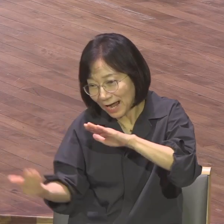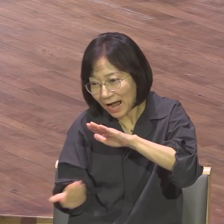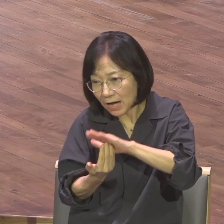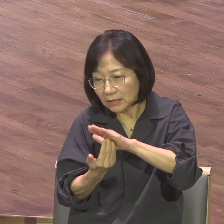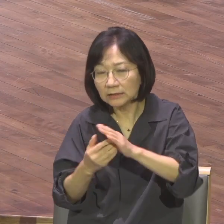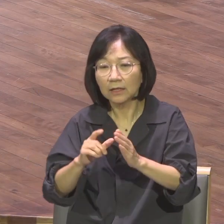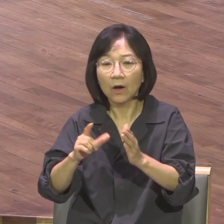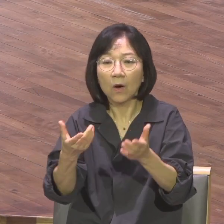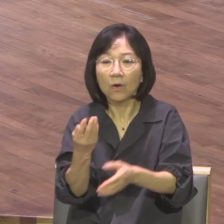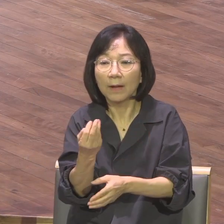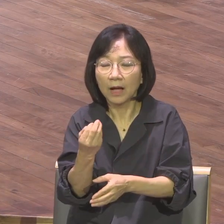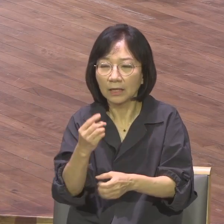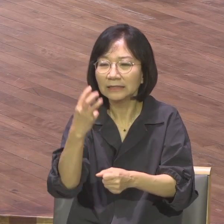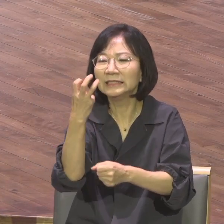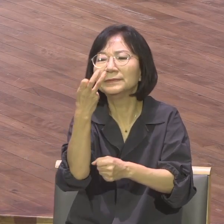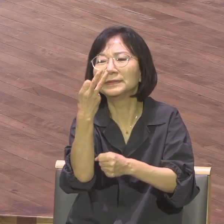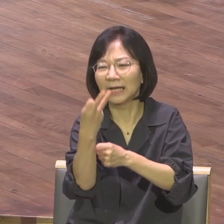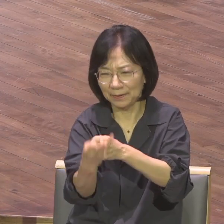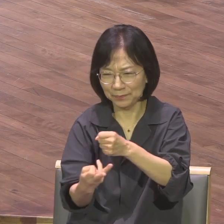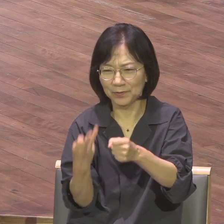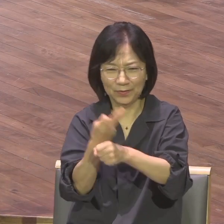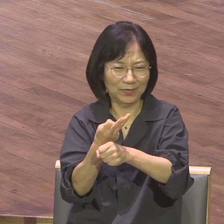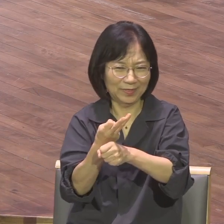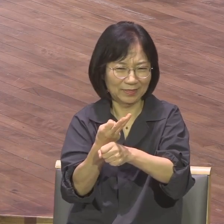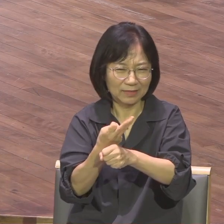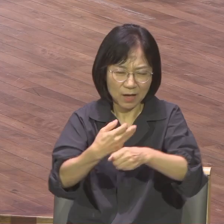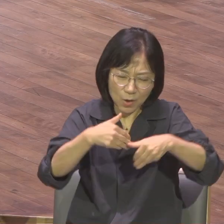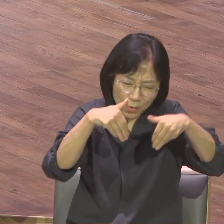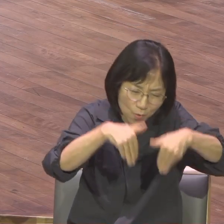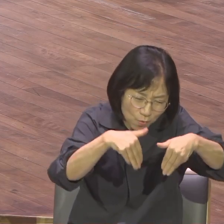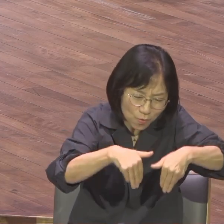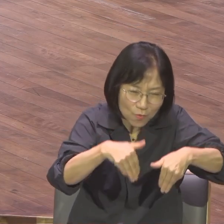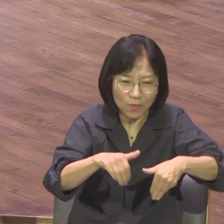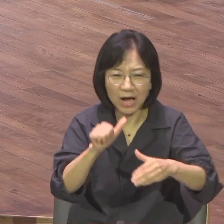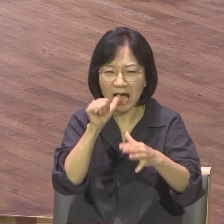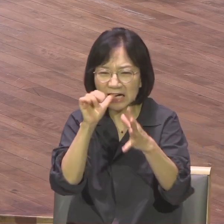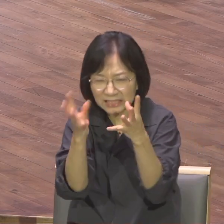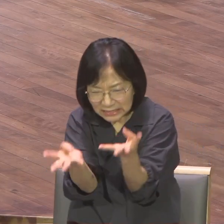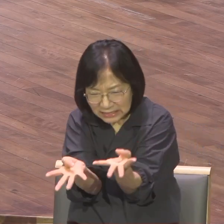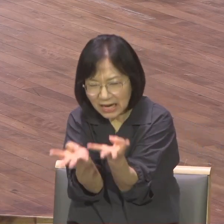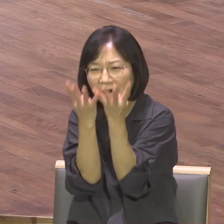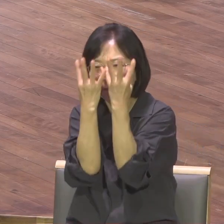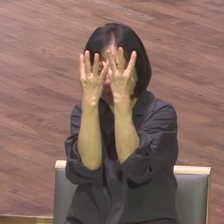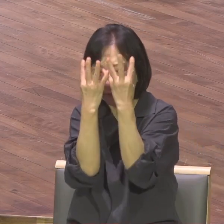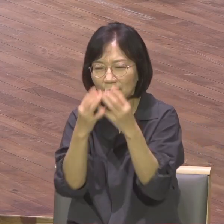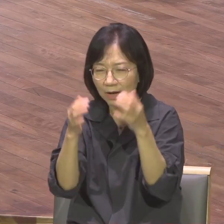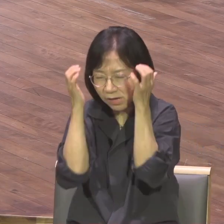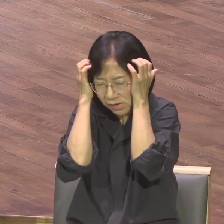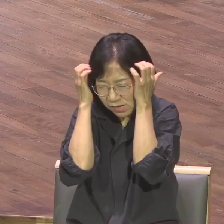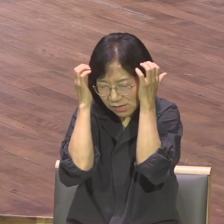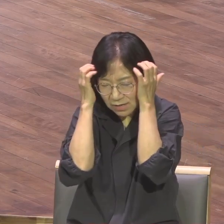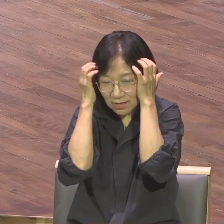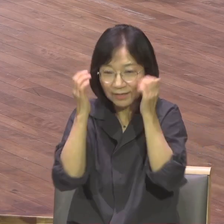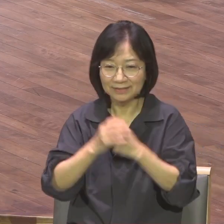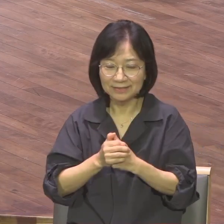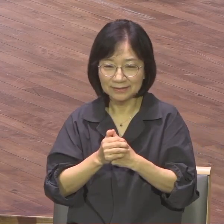처절한 노예 생활, 감옥 생활을 통해서 요셉에게 보금이 정말 보금되어지도록